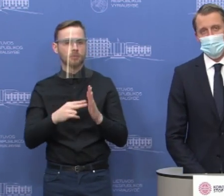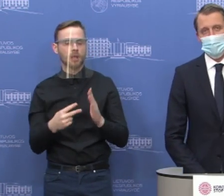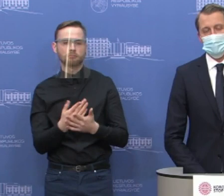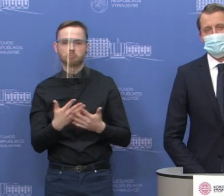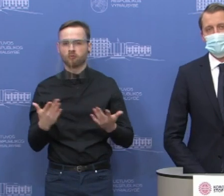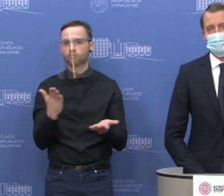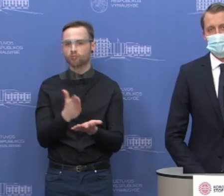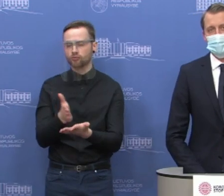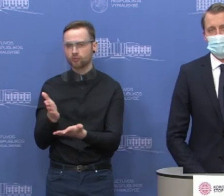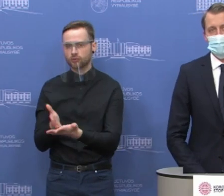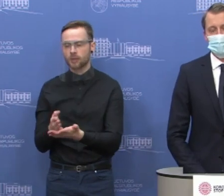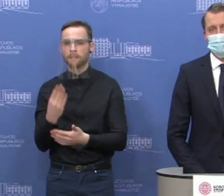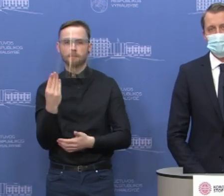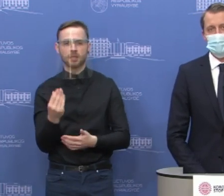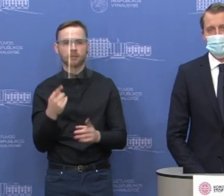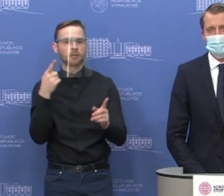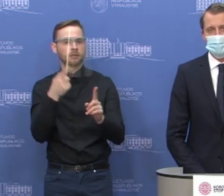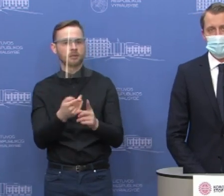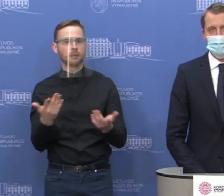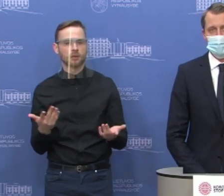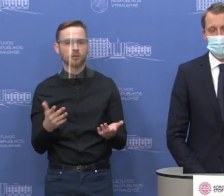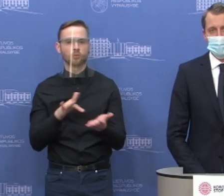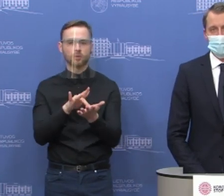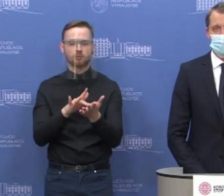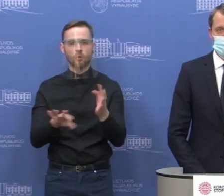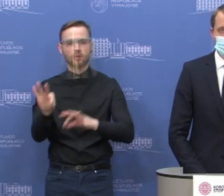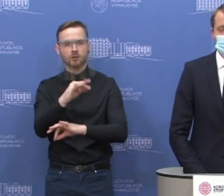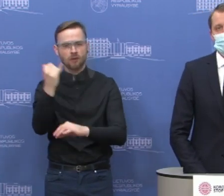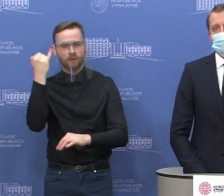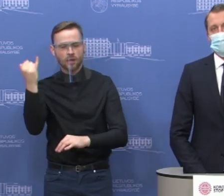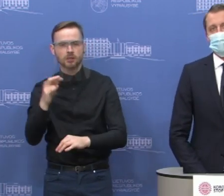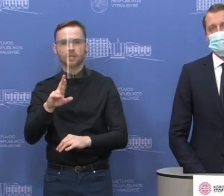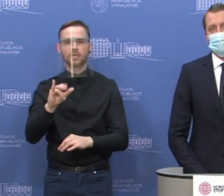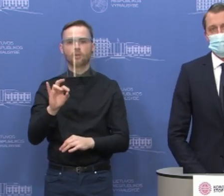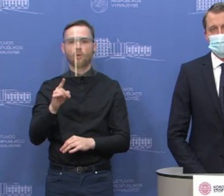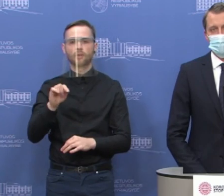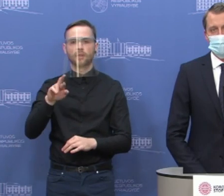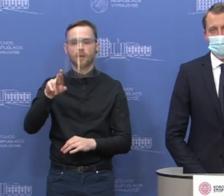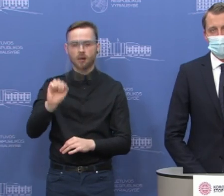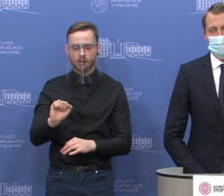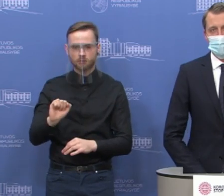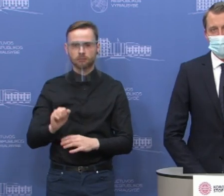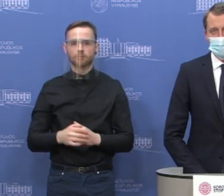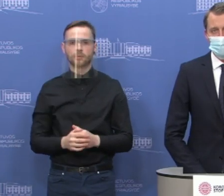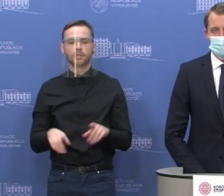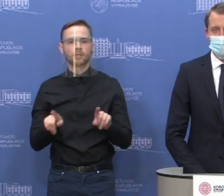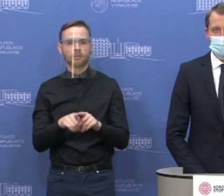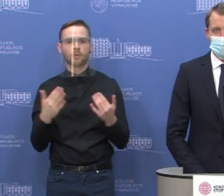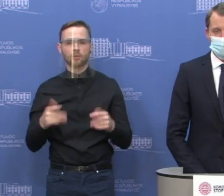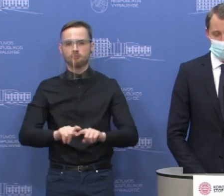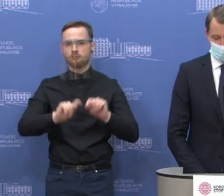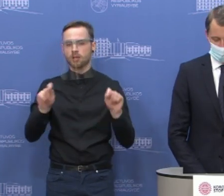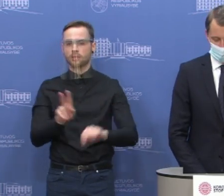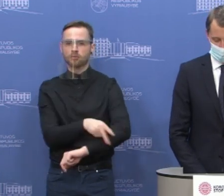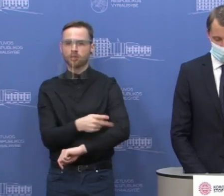priemonės skirtos tiek turizmo inovacijams, tiek rinkodarai, kurios taip pat startuoja lygai greičiai jauno